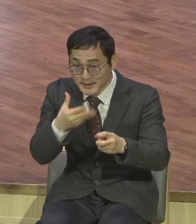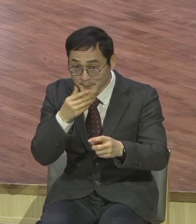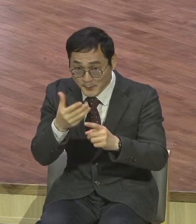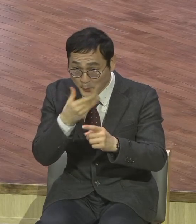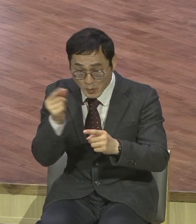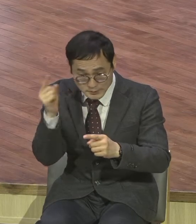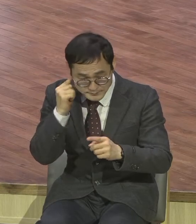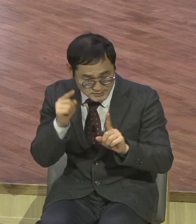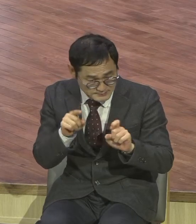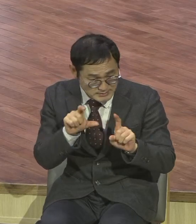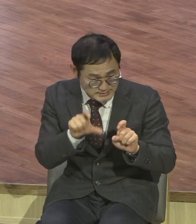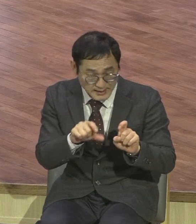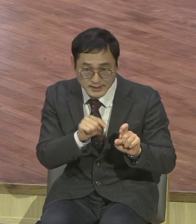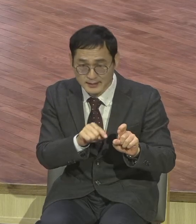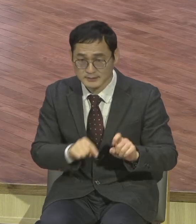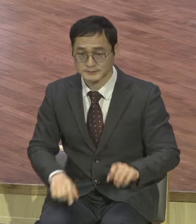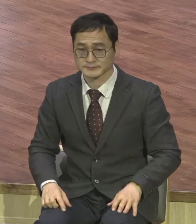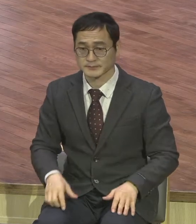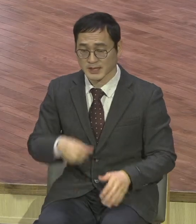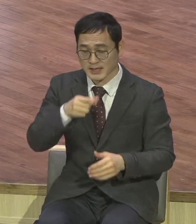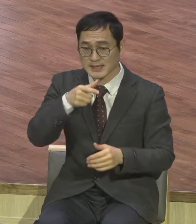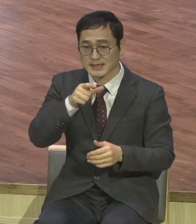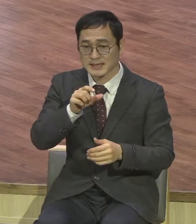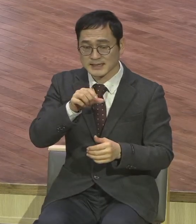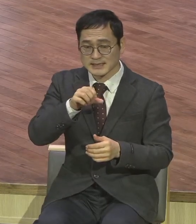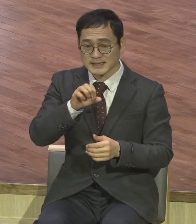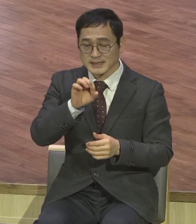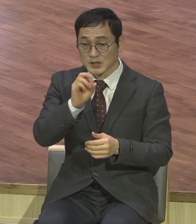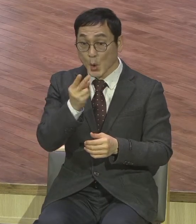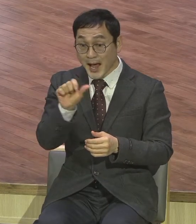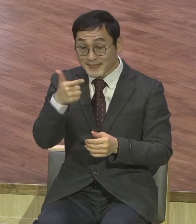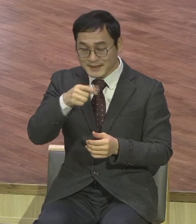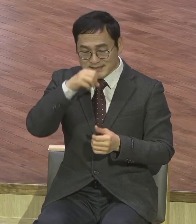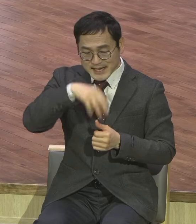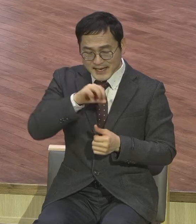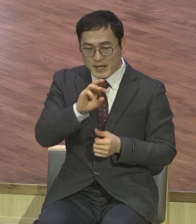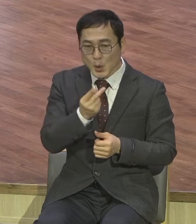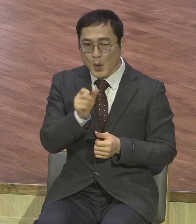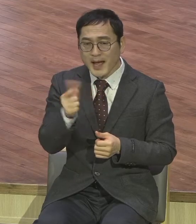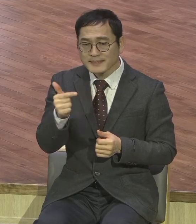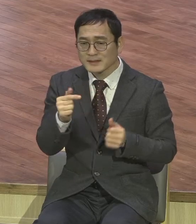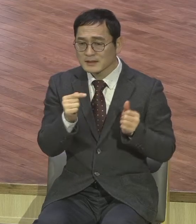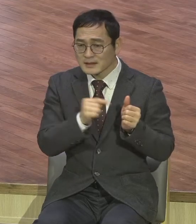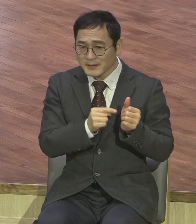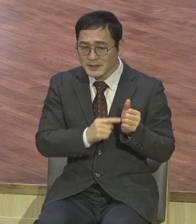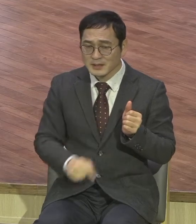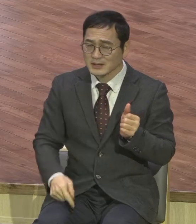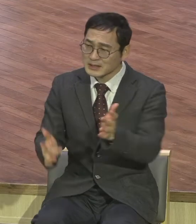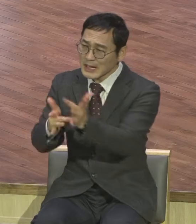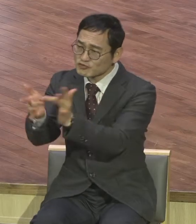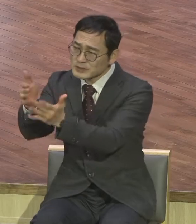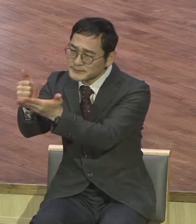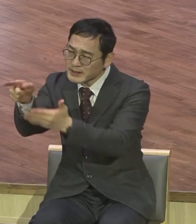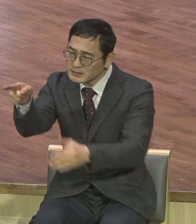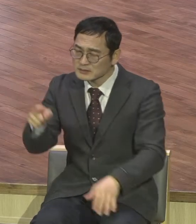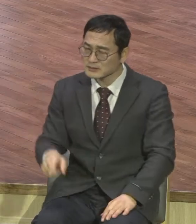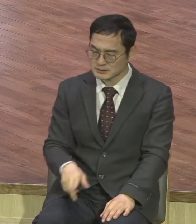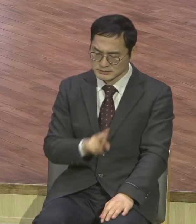세례요한이 예수님에 대해서 의심하는 장면이 나와요. 아니 다른 사람이 의심을 한다면 이해할 수 있는데